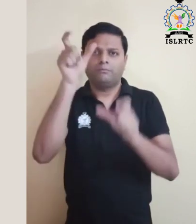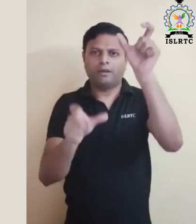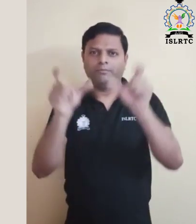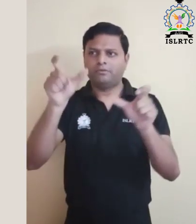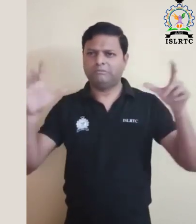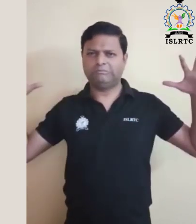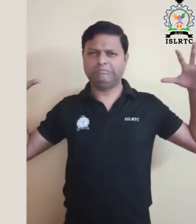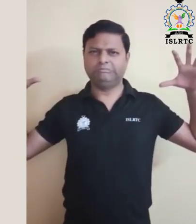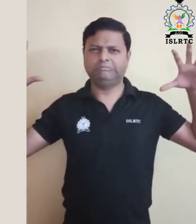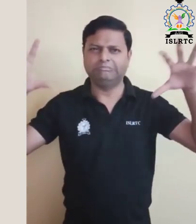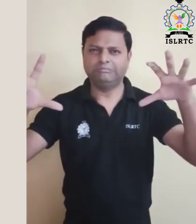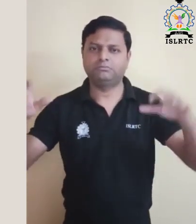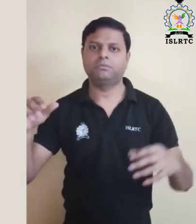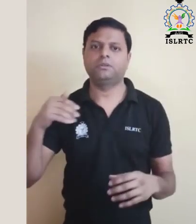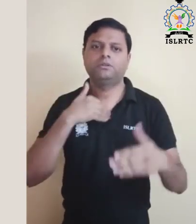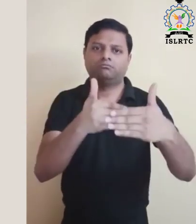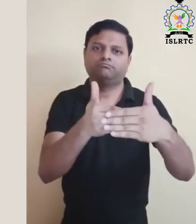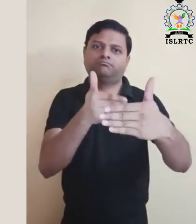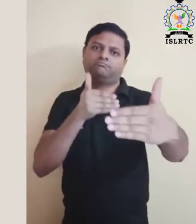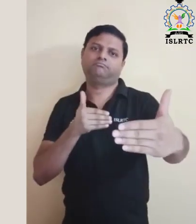भीड़ण वाली जगहों पर जाने से बचें